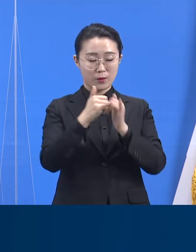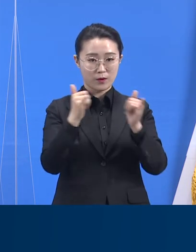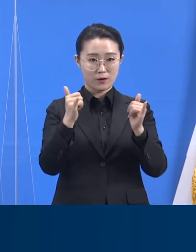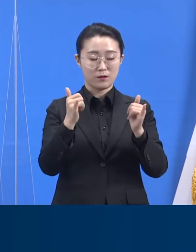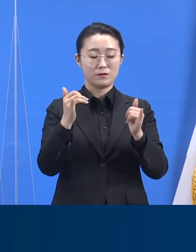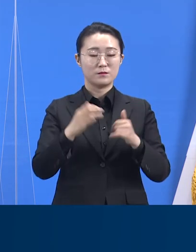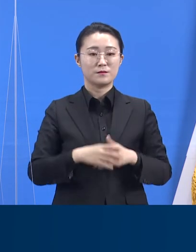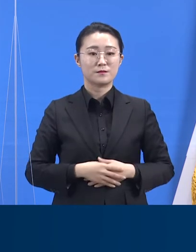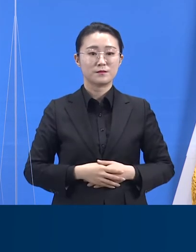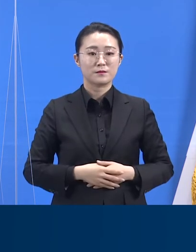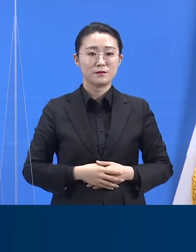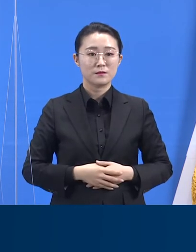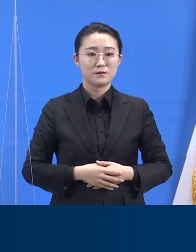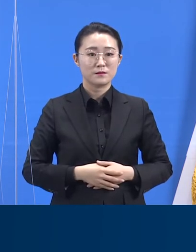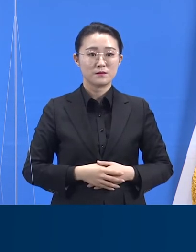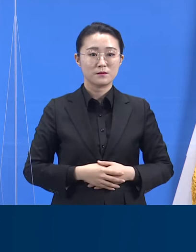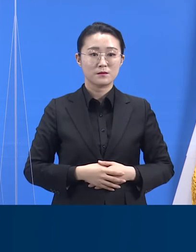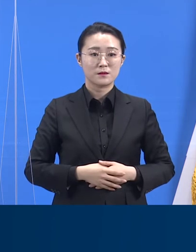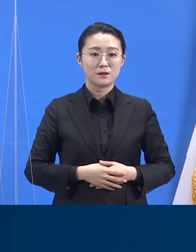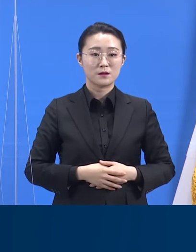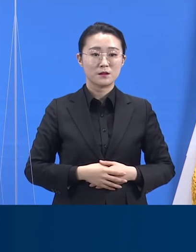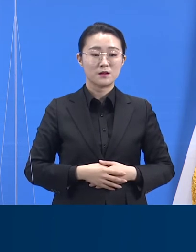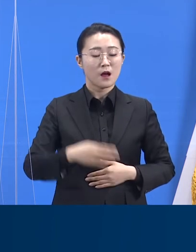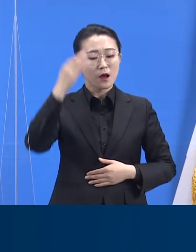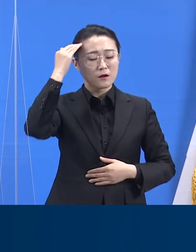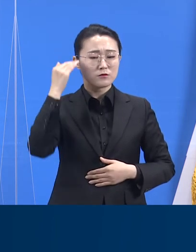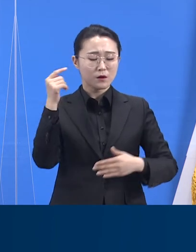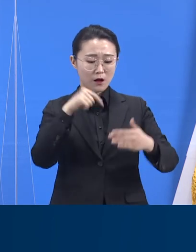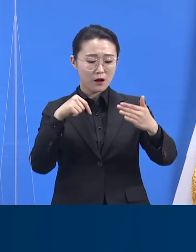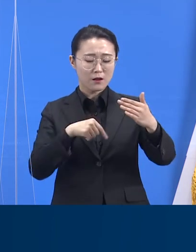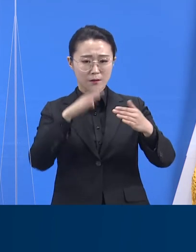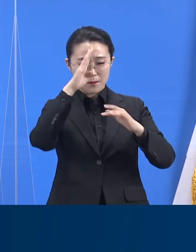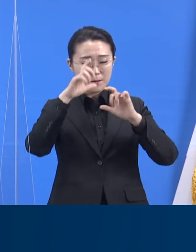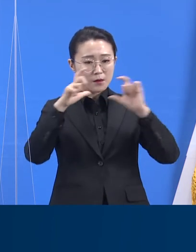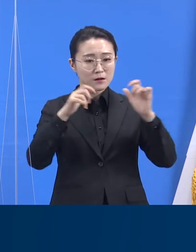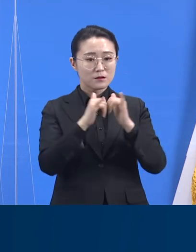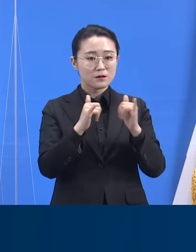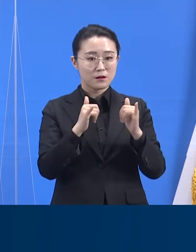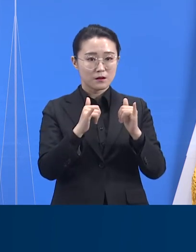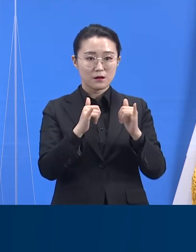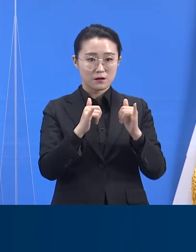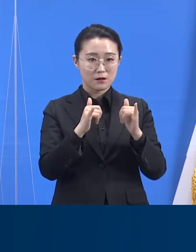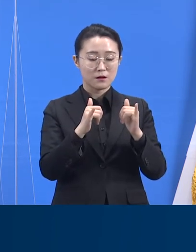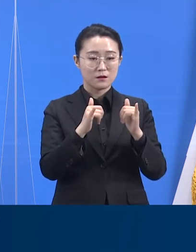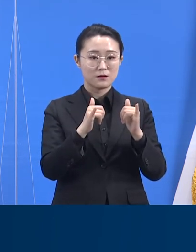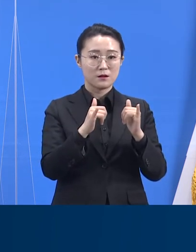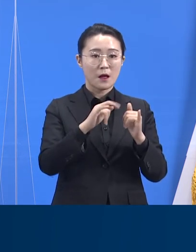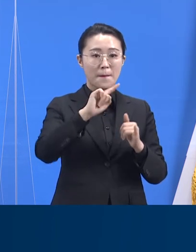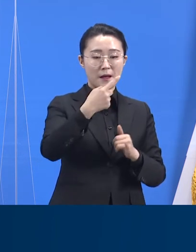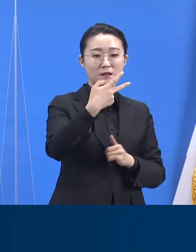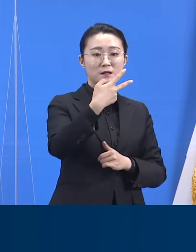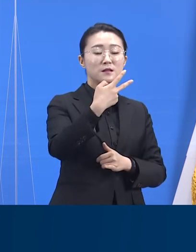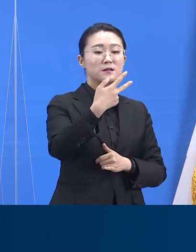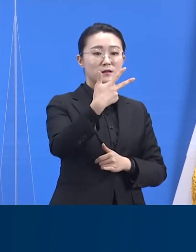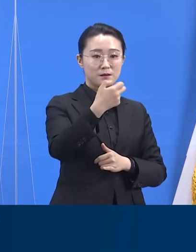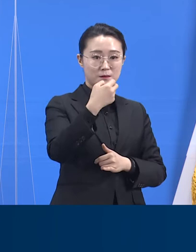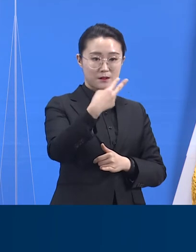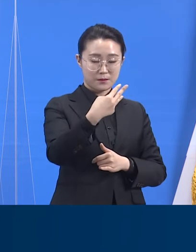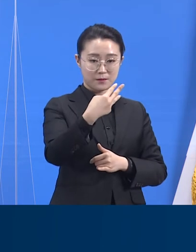발생하였습니다. 국내 발생이 173명이며 해외 유입 관련은 3명입니다.